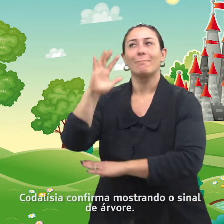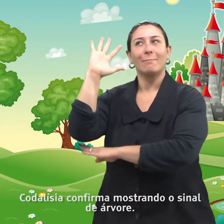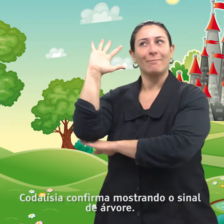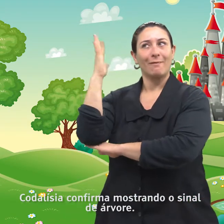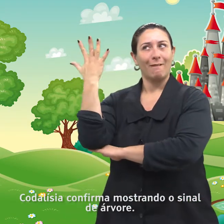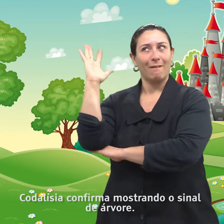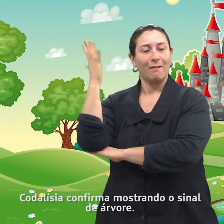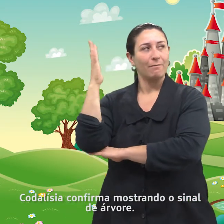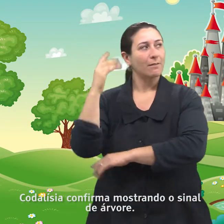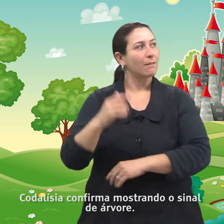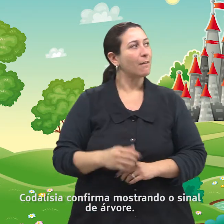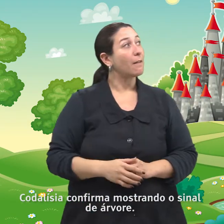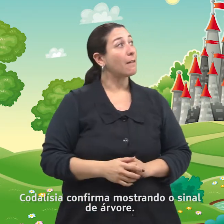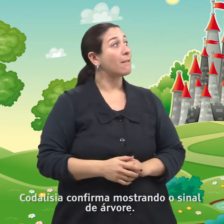mostrando o sinal de árvore.